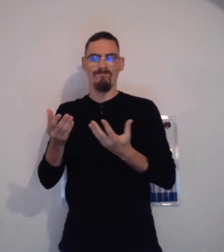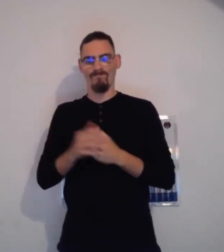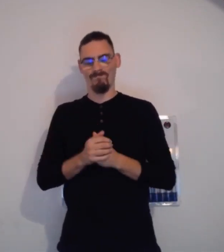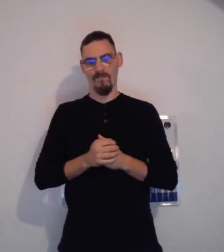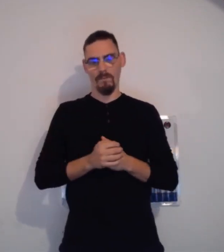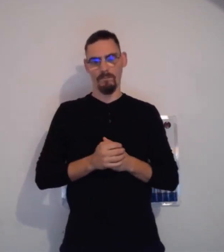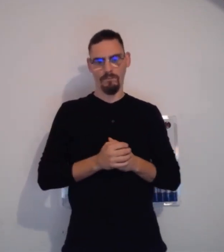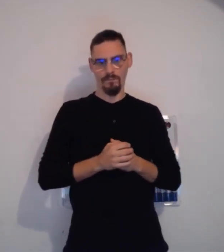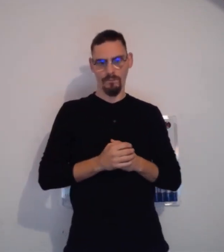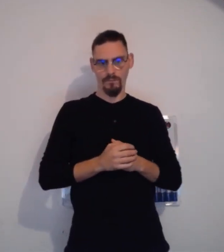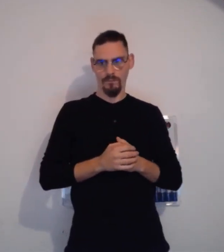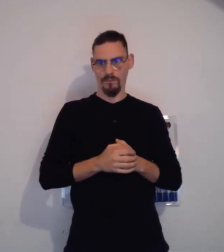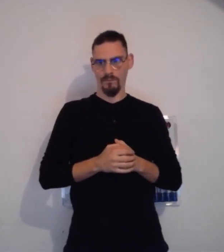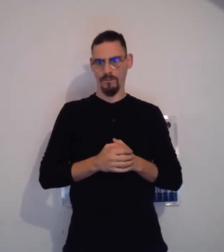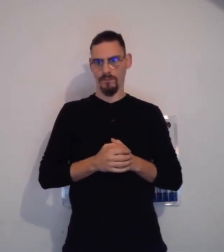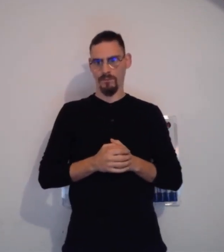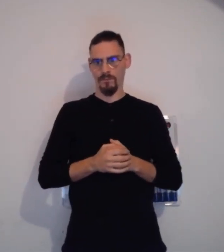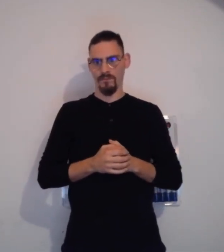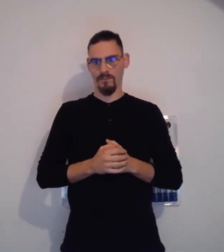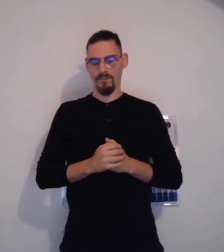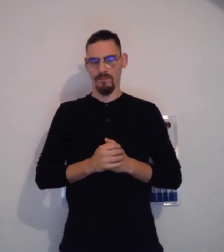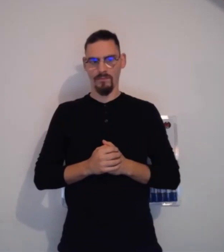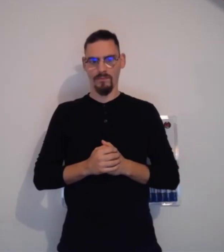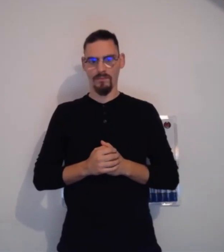Elle n'est souvent pas très bien adaptée dans les écoles, par exemple.